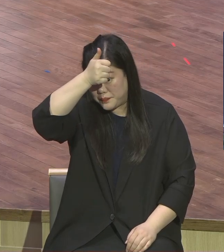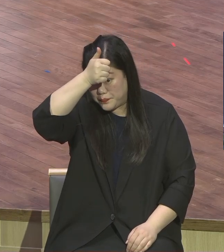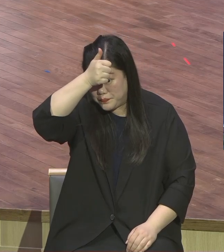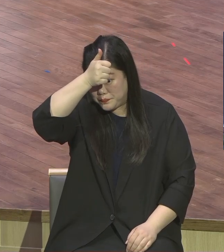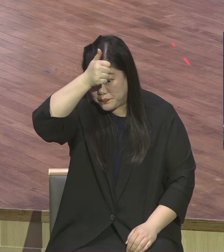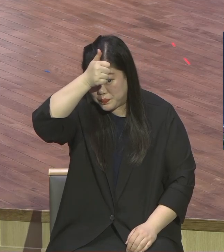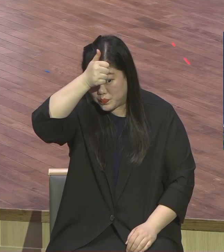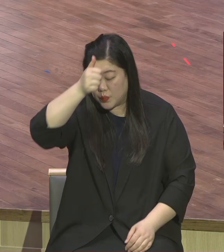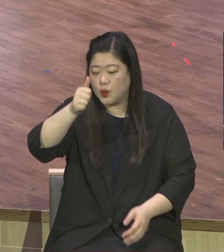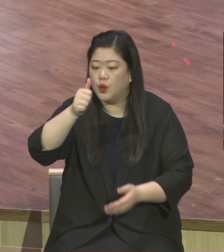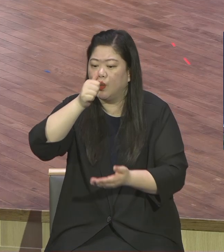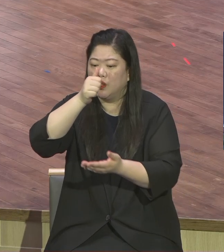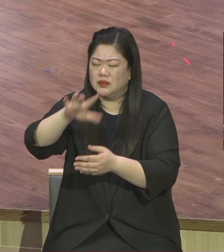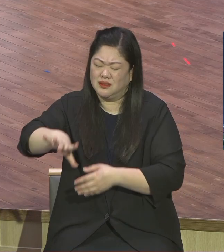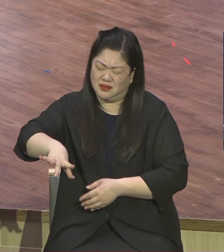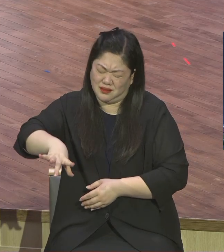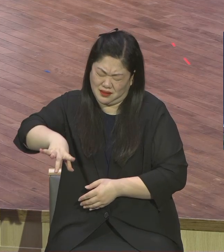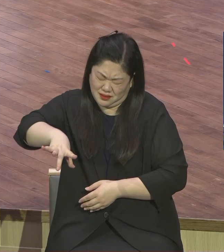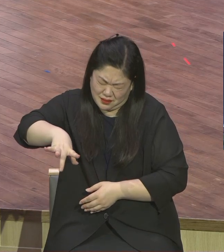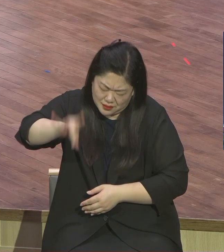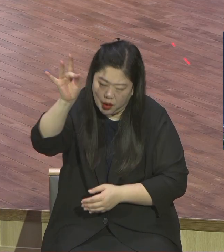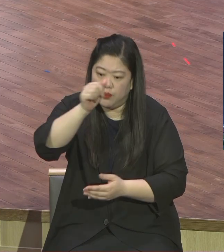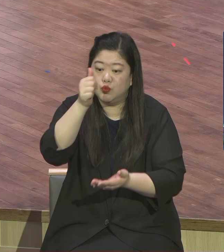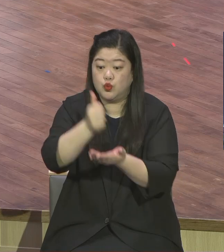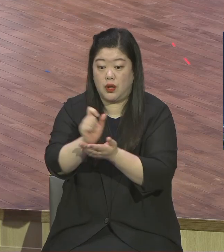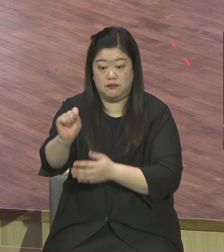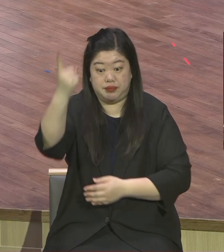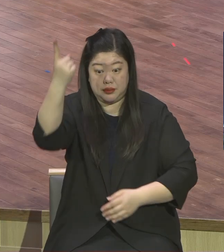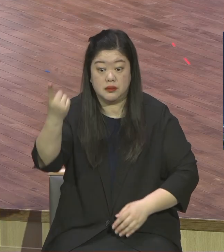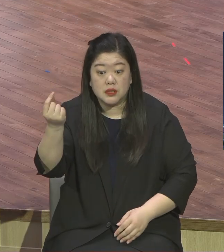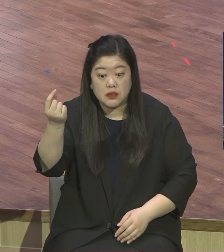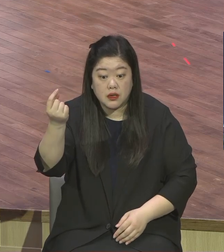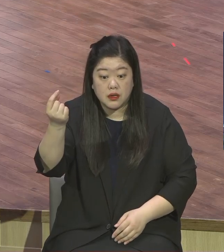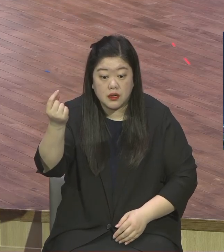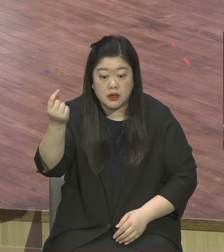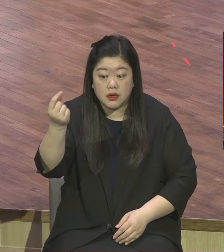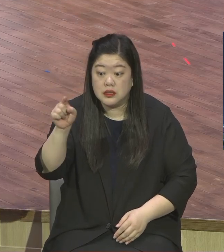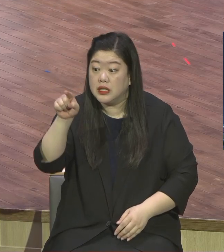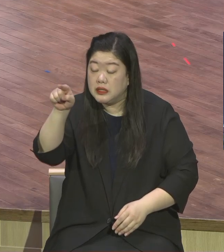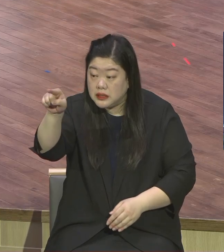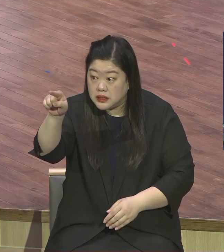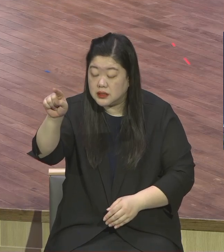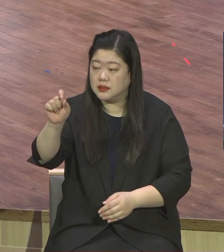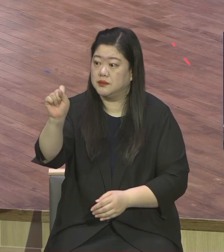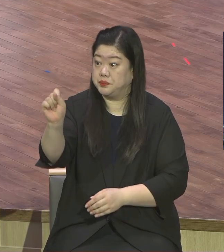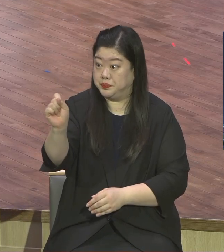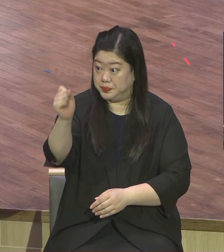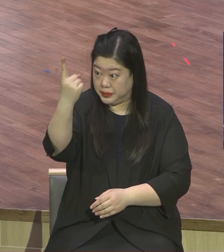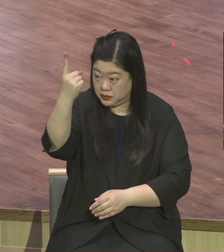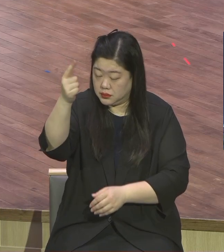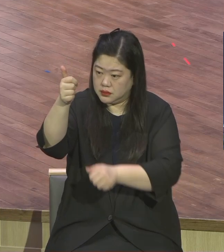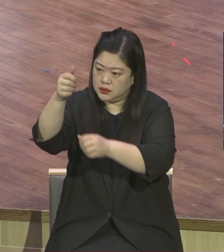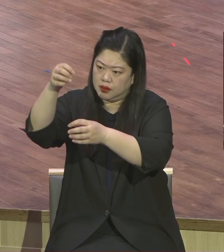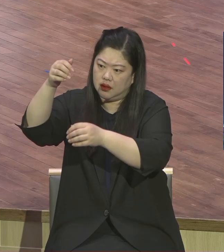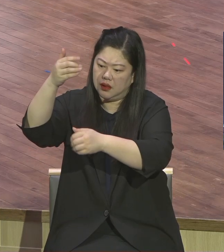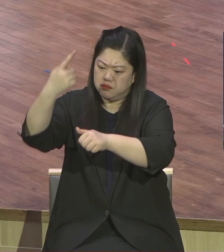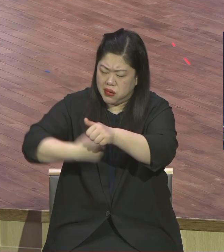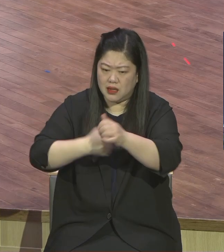하나님께 선하다 할 수 없어요 하나님의 선은 원죄 잡음죄를 말합니다 근본적으로는 원죄를 말합니다